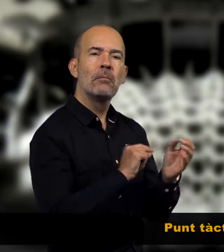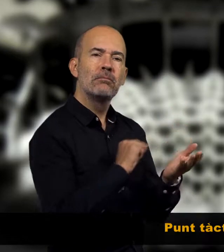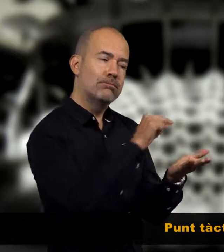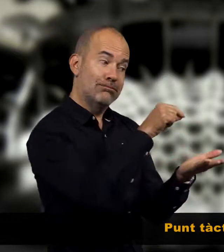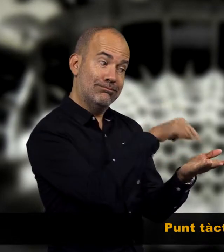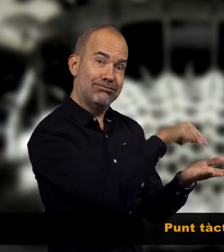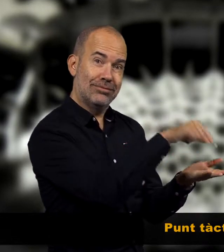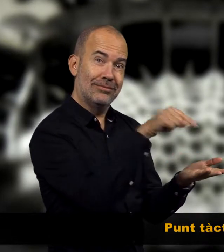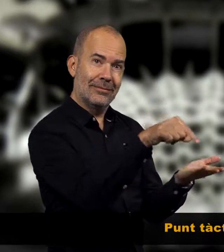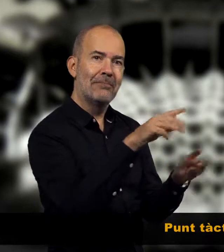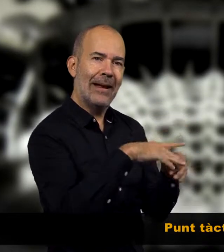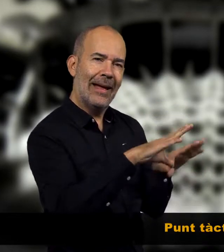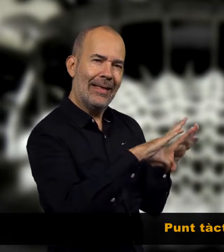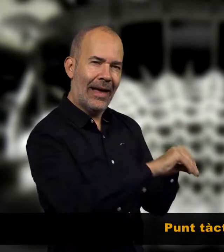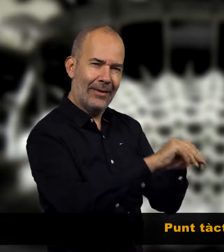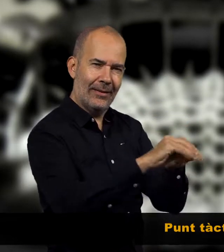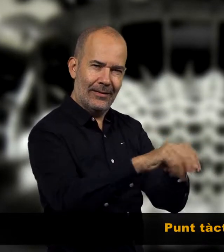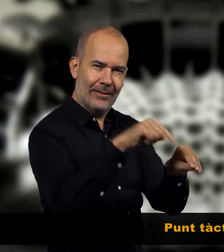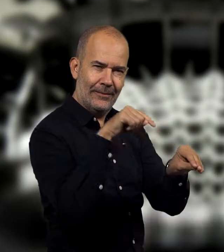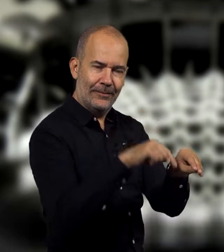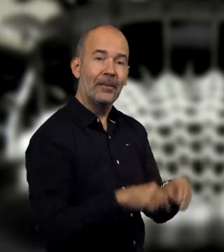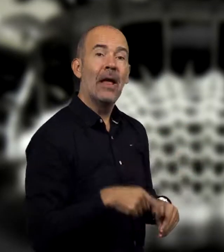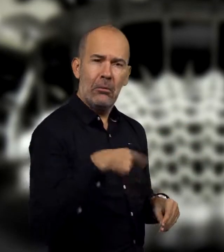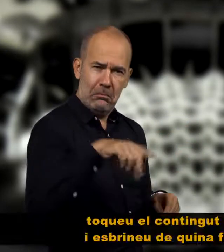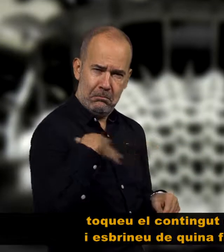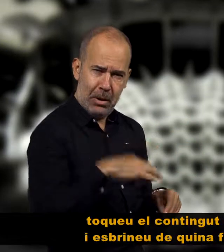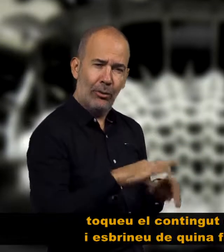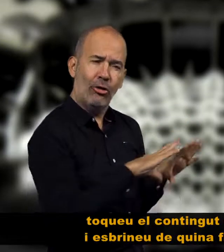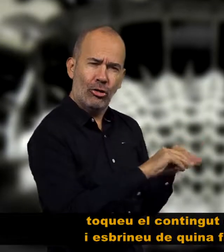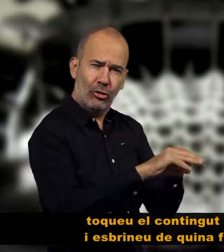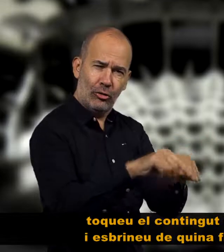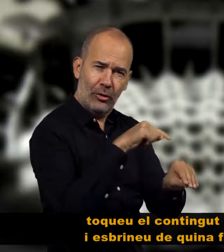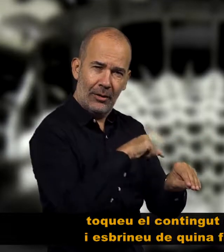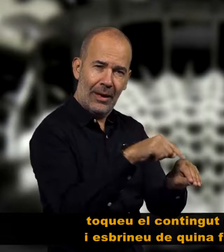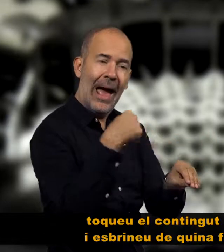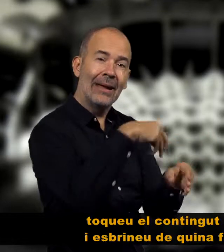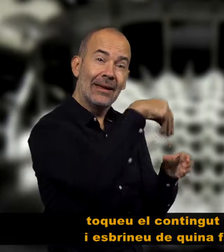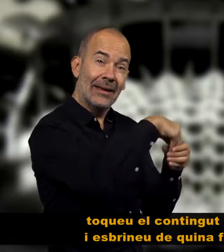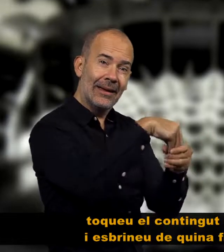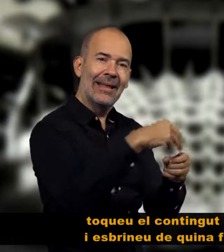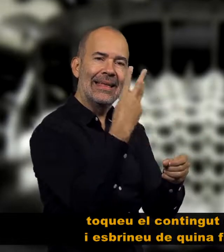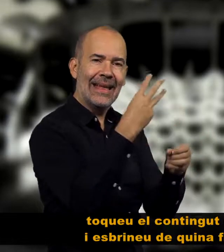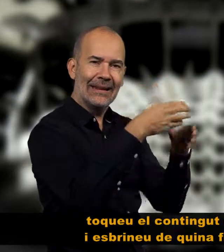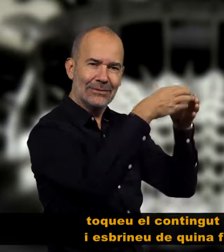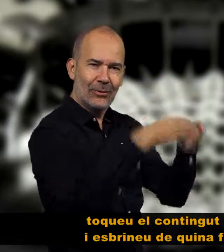Punt tàctil Toqueu el contingut dels tres bots i esbrineu de quina fibra es tracta.